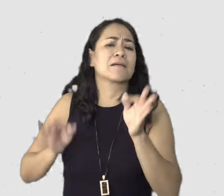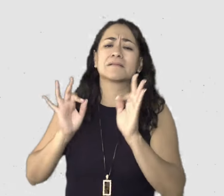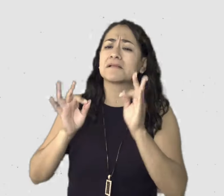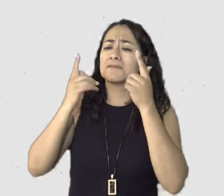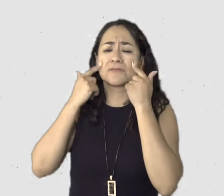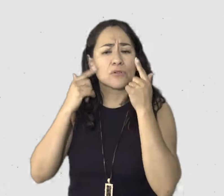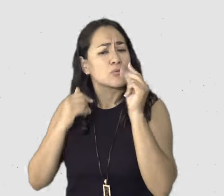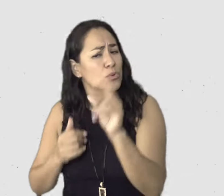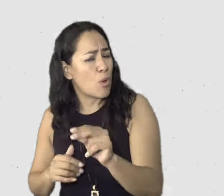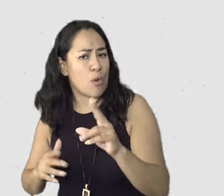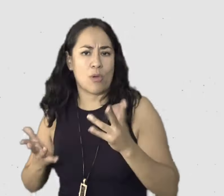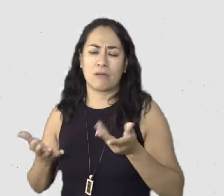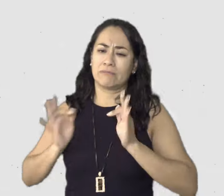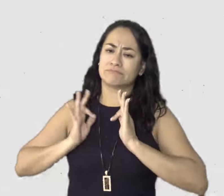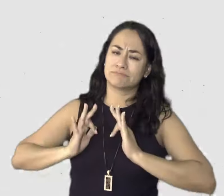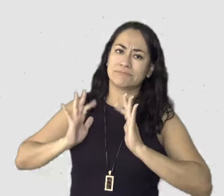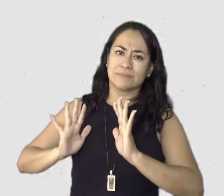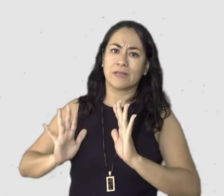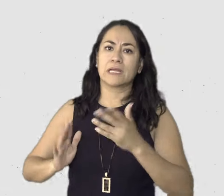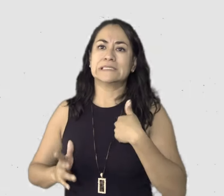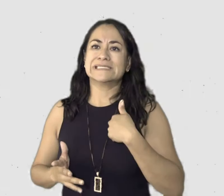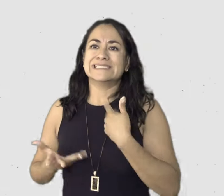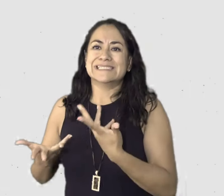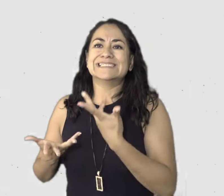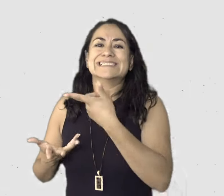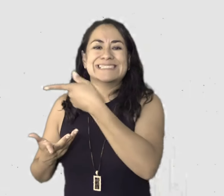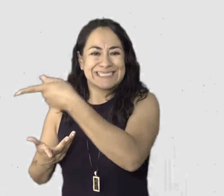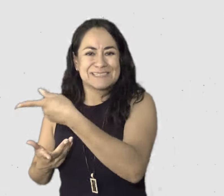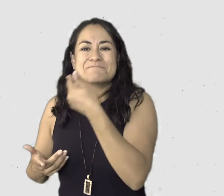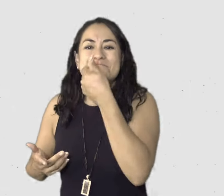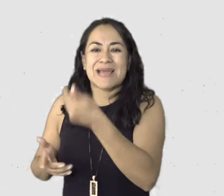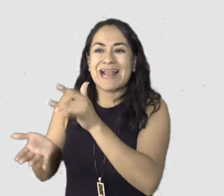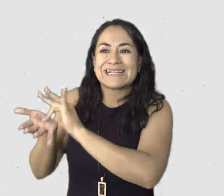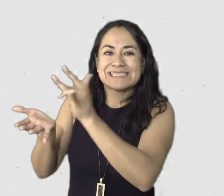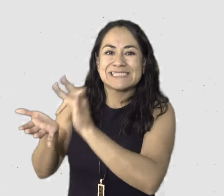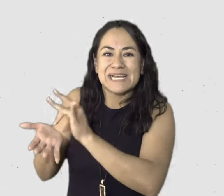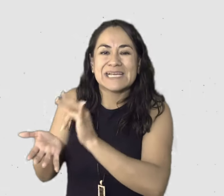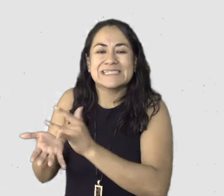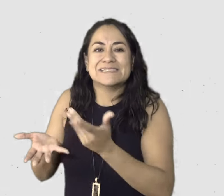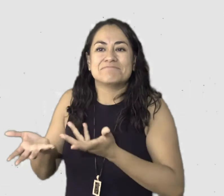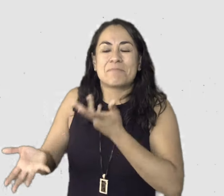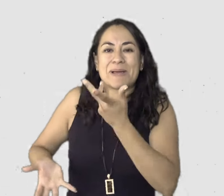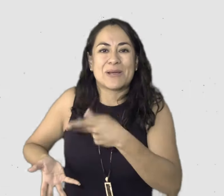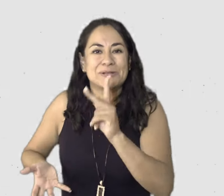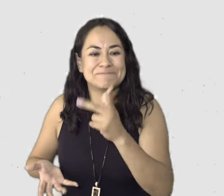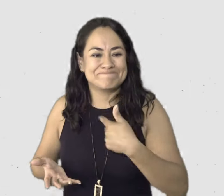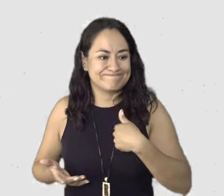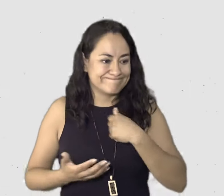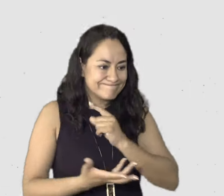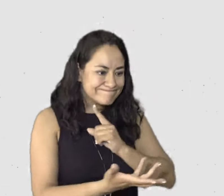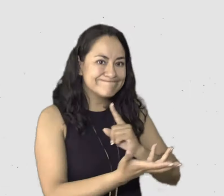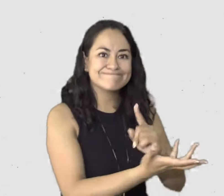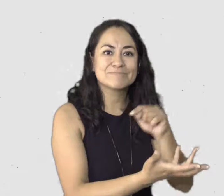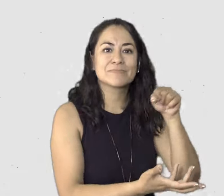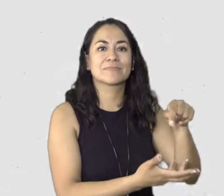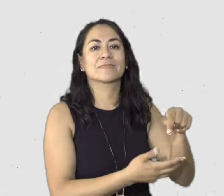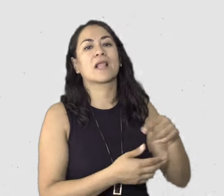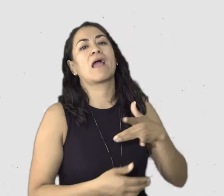evidentemente cuando me dicen no te preocupes, no llores, pues no es con un este, no me importa lo que estás viviendo, es de verdad quiero consolarte, pero como un